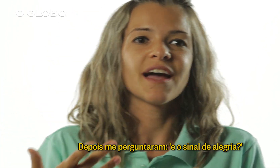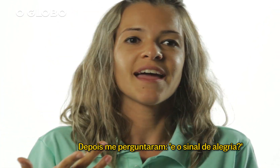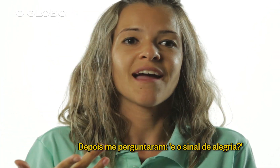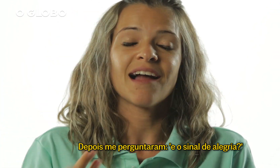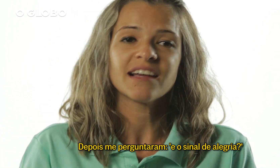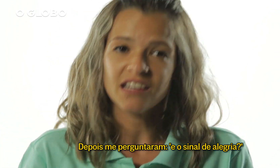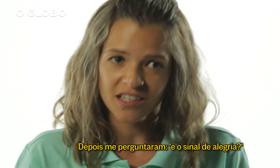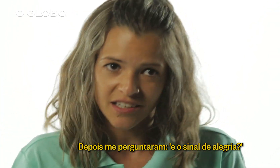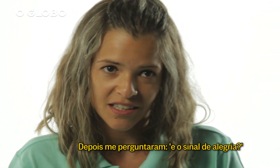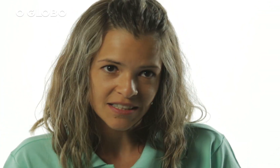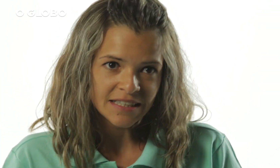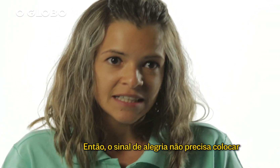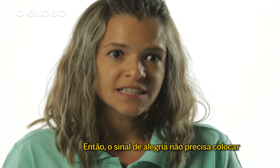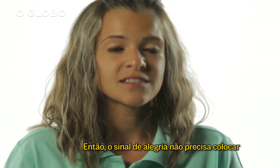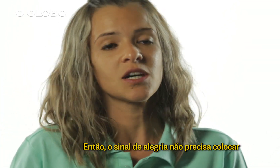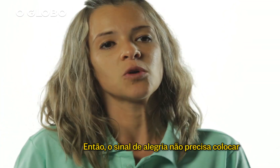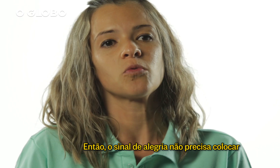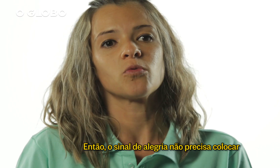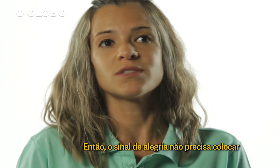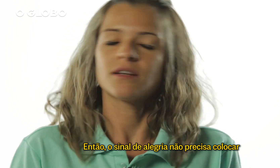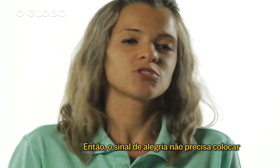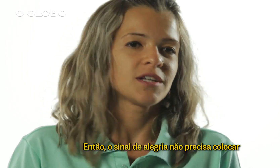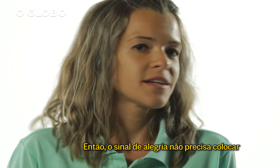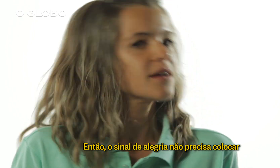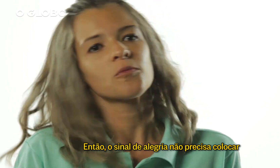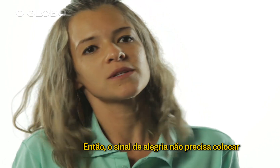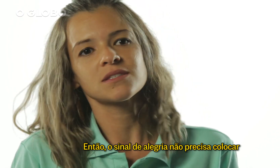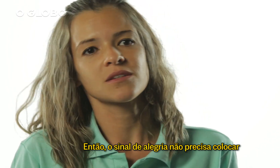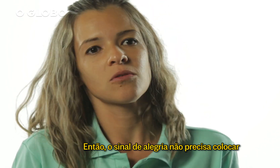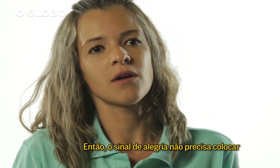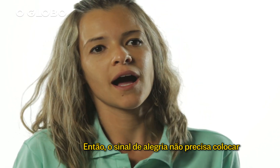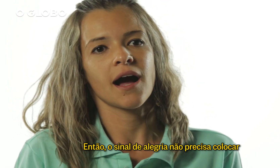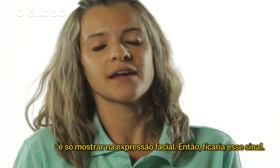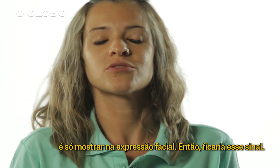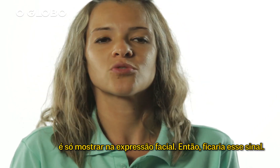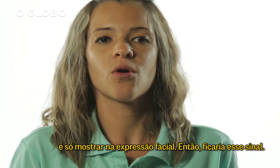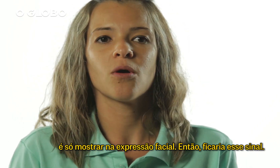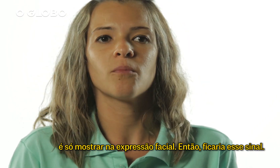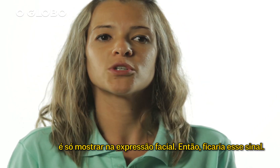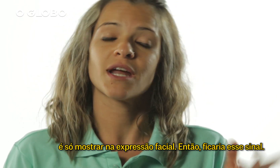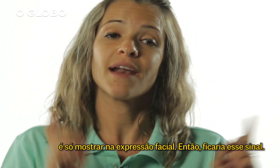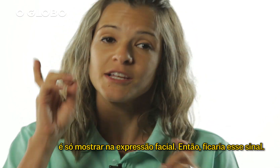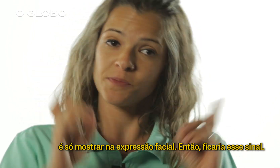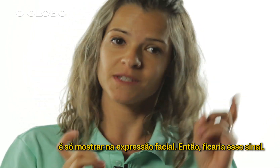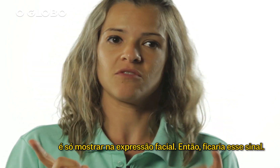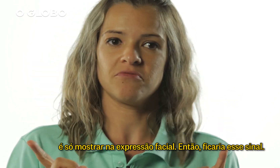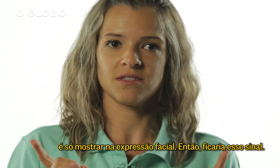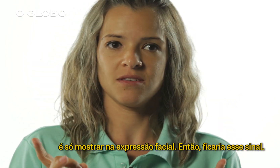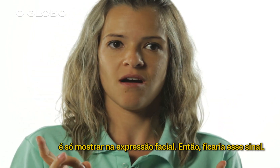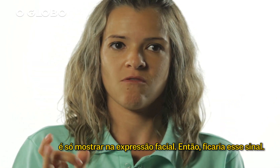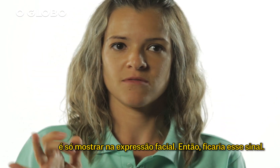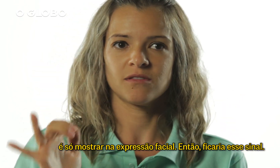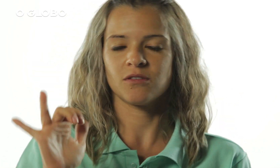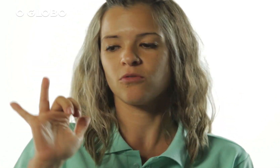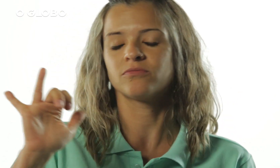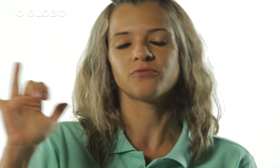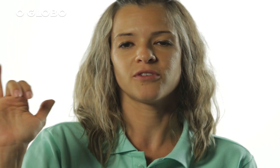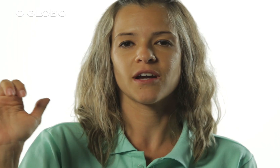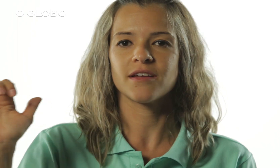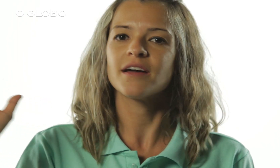alegria. Então, o sinal de alegria não precisa colocar, é só mostrar na expressão facial. Então, ficaria